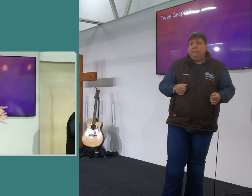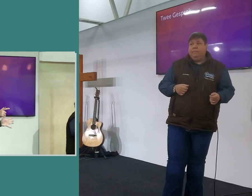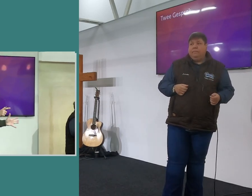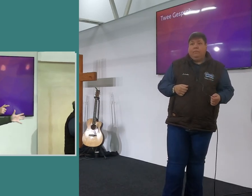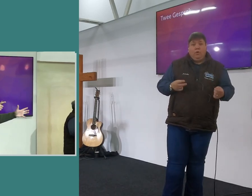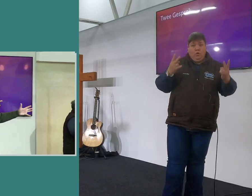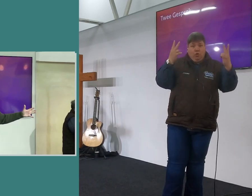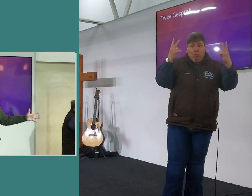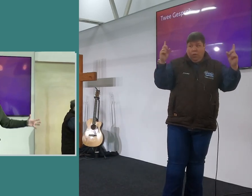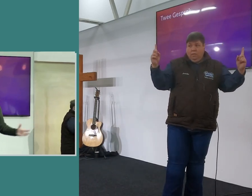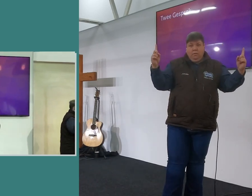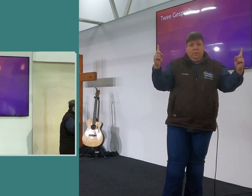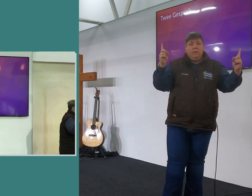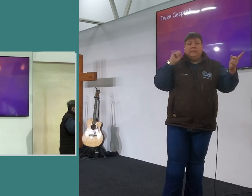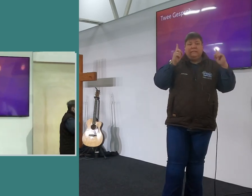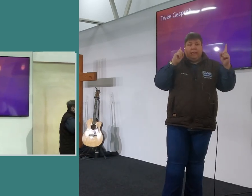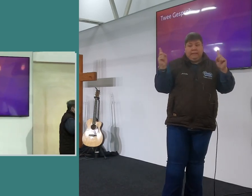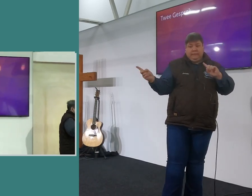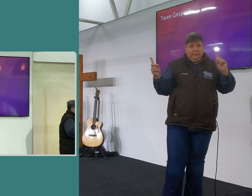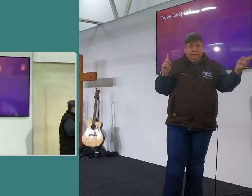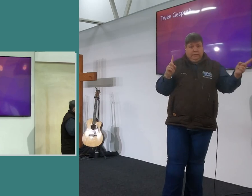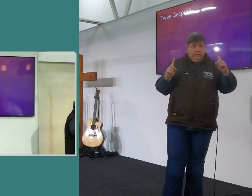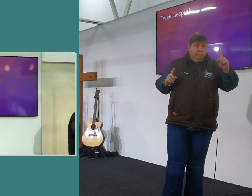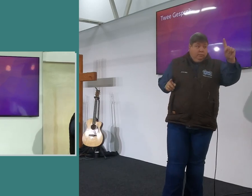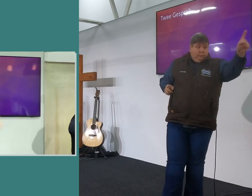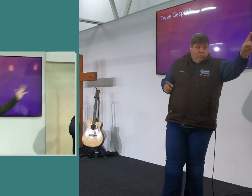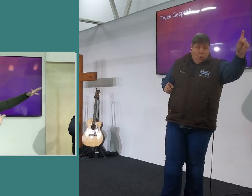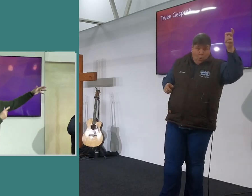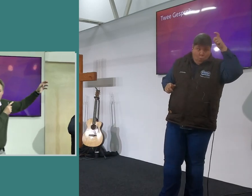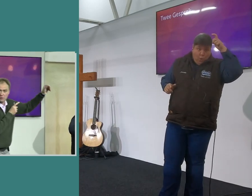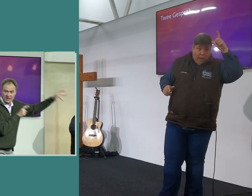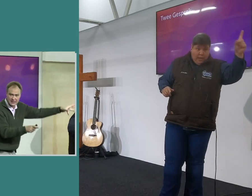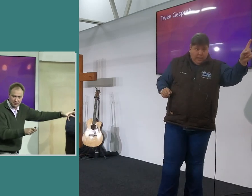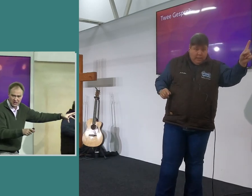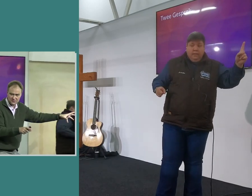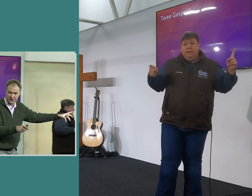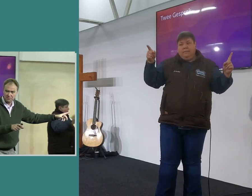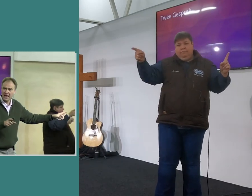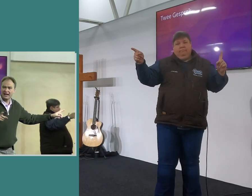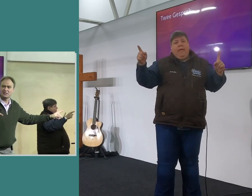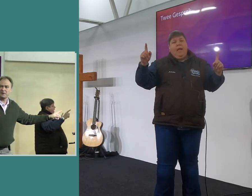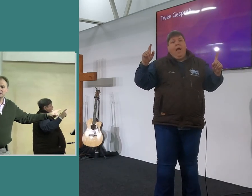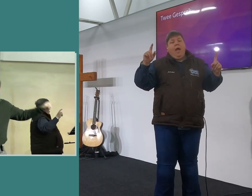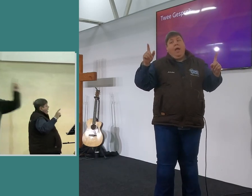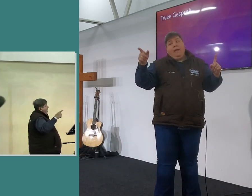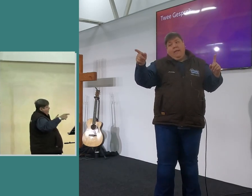is die twee gesprek wat tussen die leier van Israel die richter en die koning van die Ammonite plaas vind